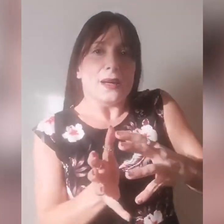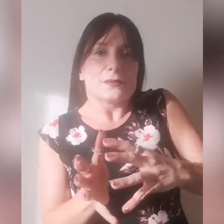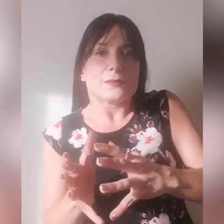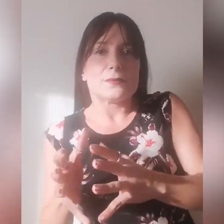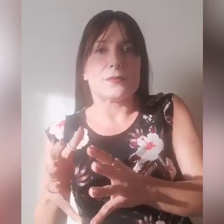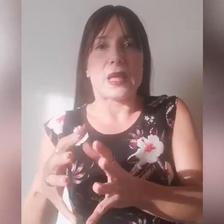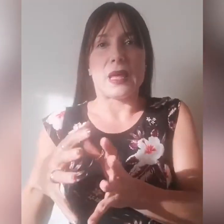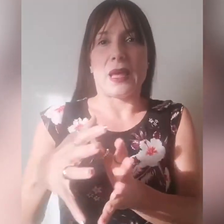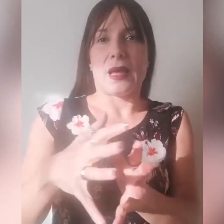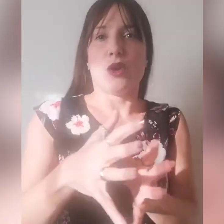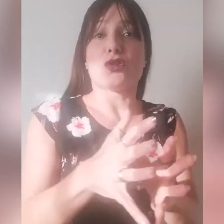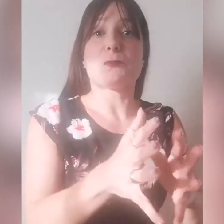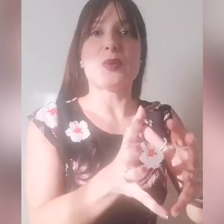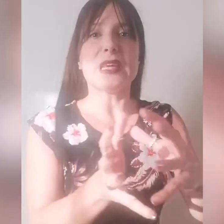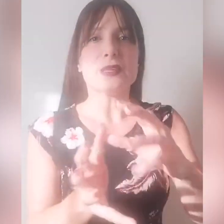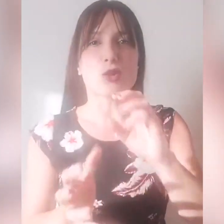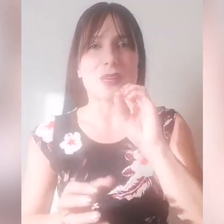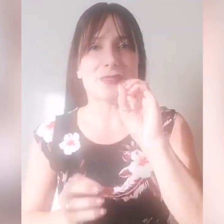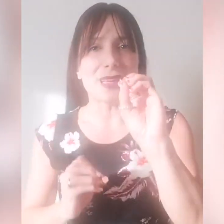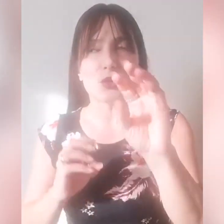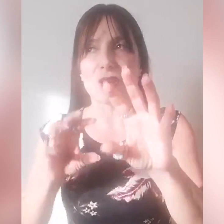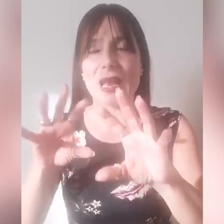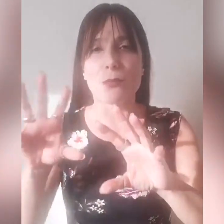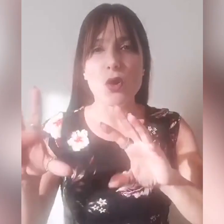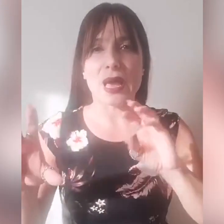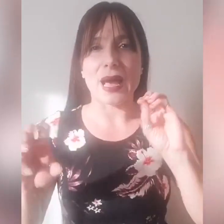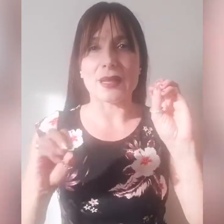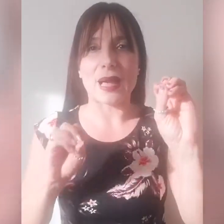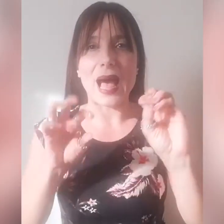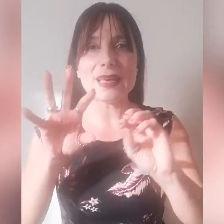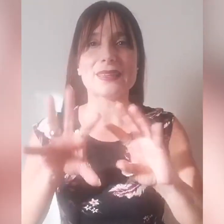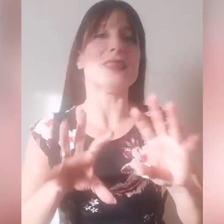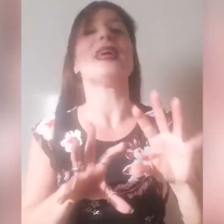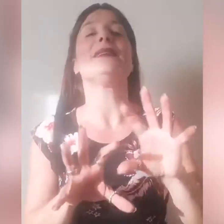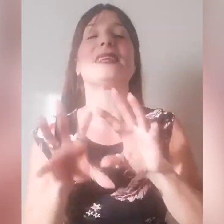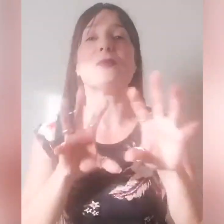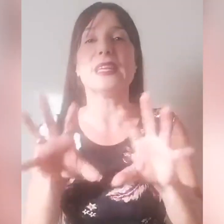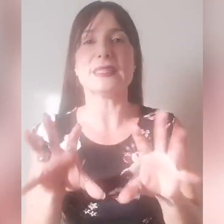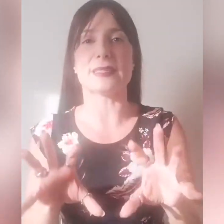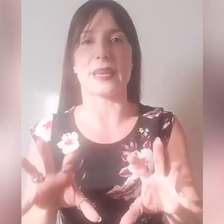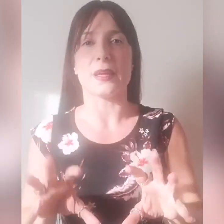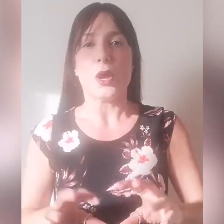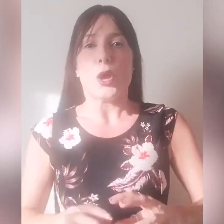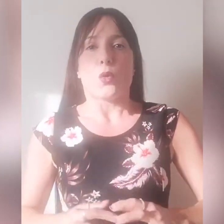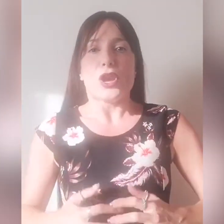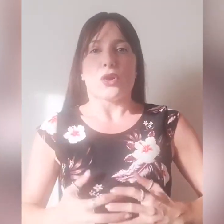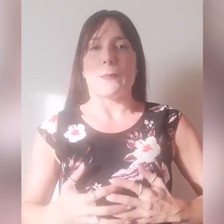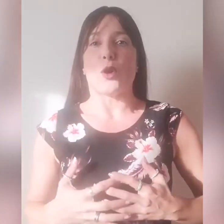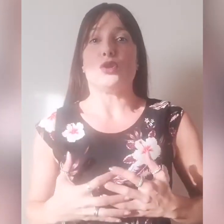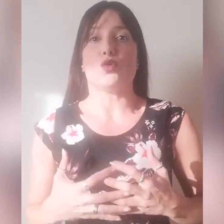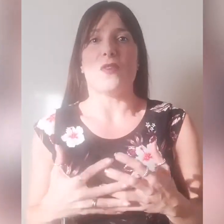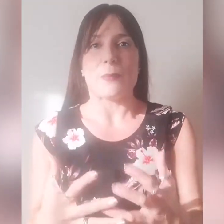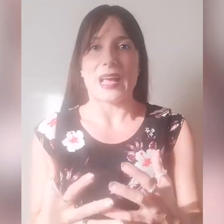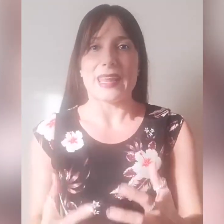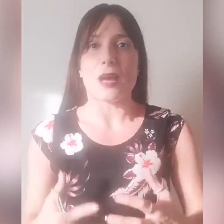lo Spirito mettendo nella bocca anche degli altri ministri, quello che poi tu vai magari a